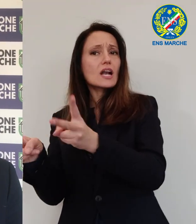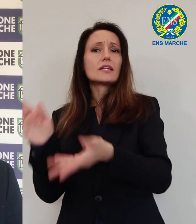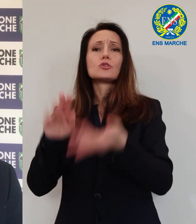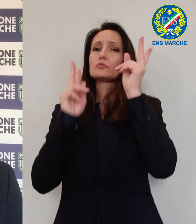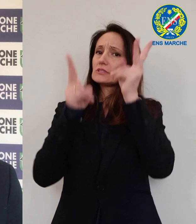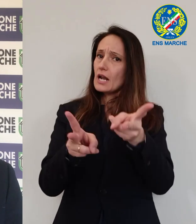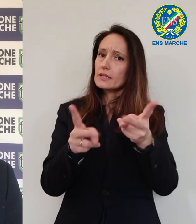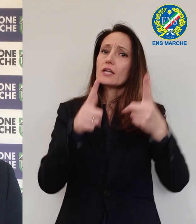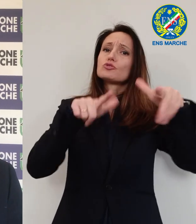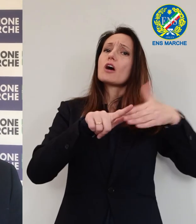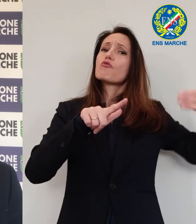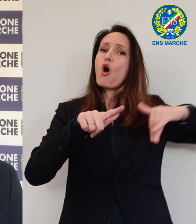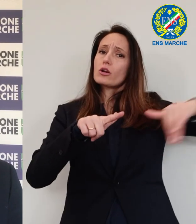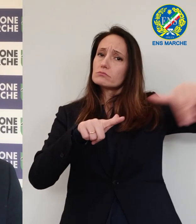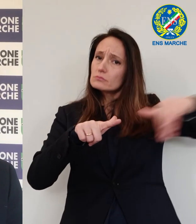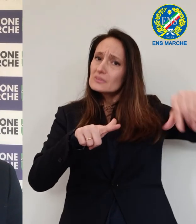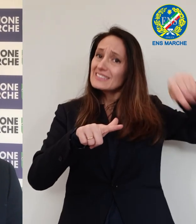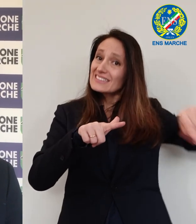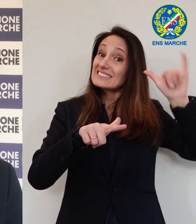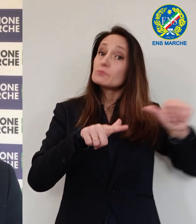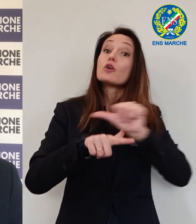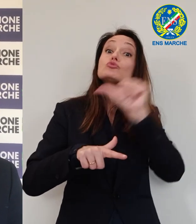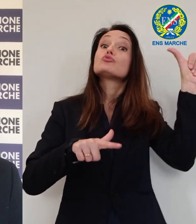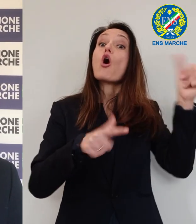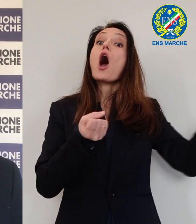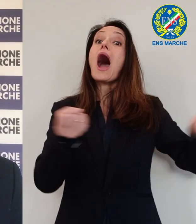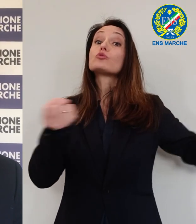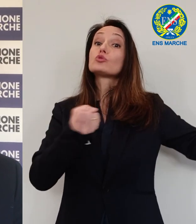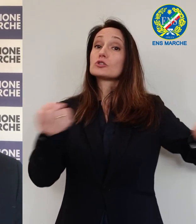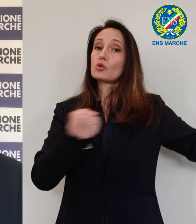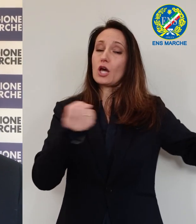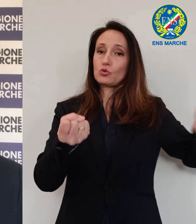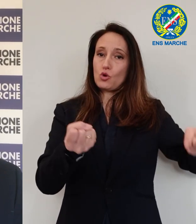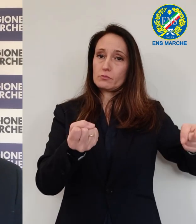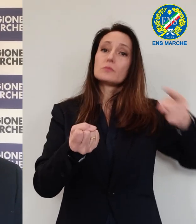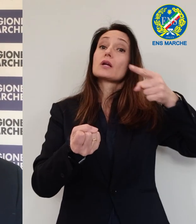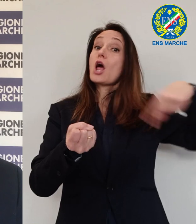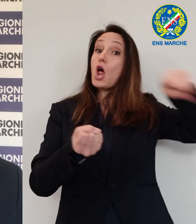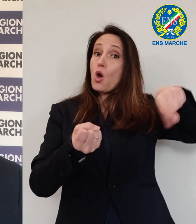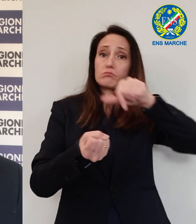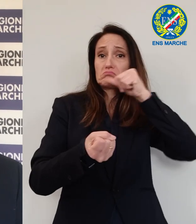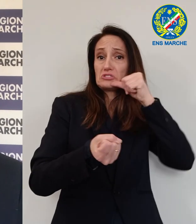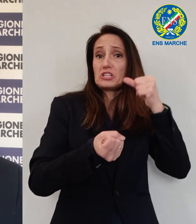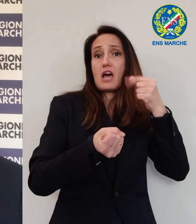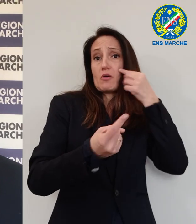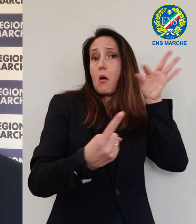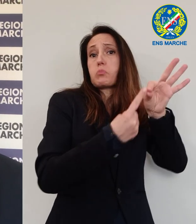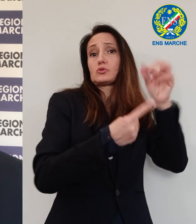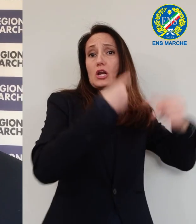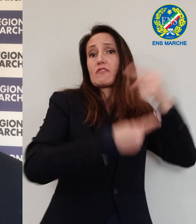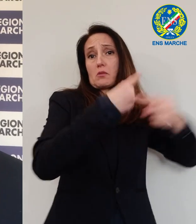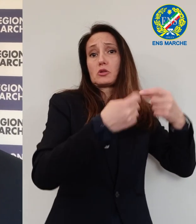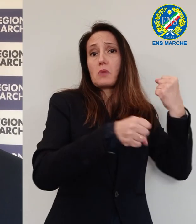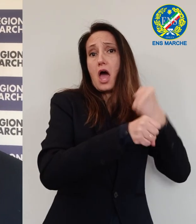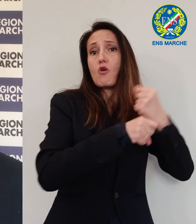uso esclusivo di autotrasportatori merce. Che per lavoro hanno bisogno di un punto di riferimento, non per